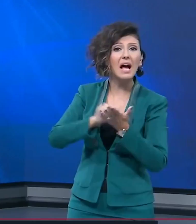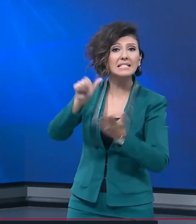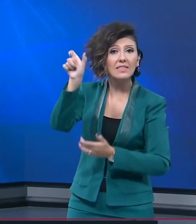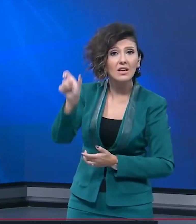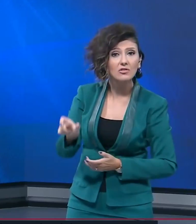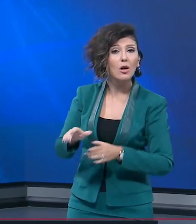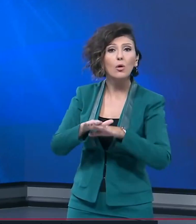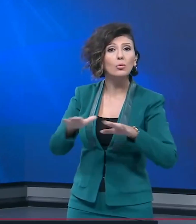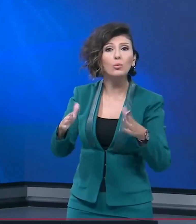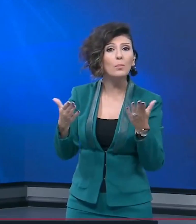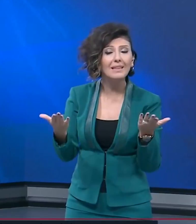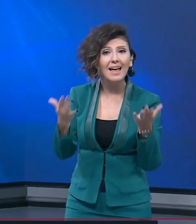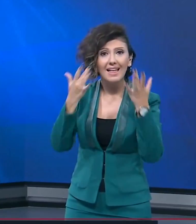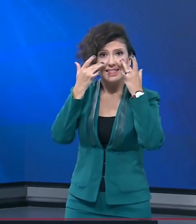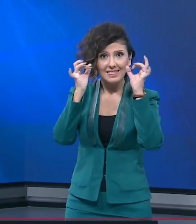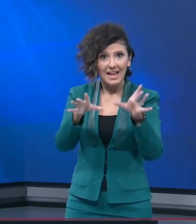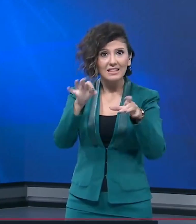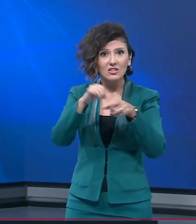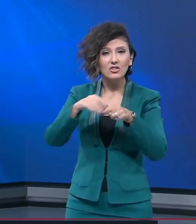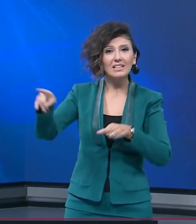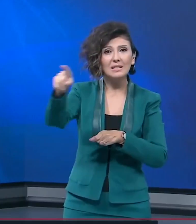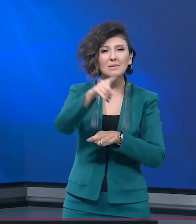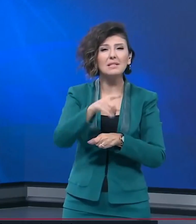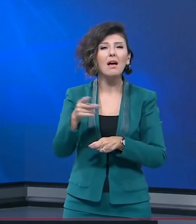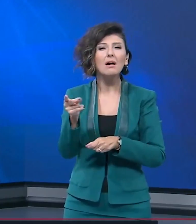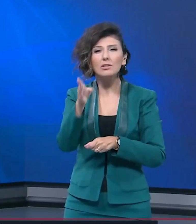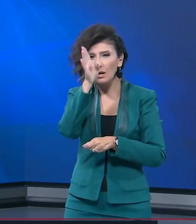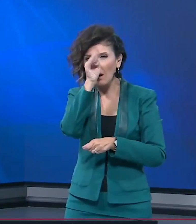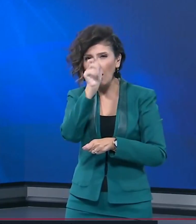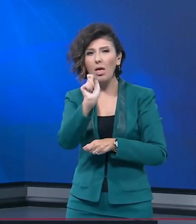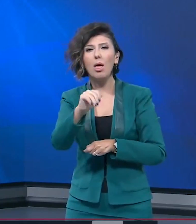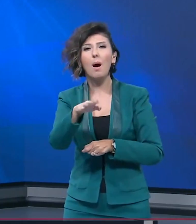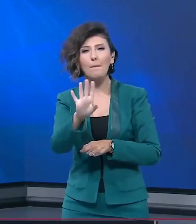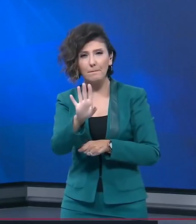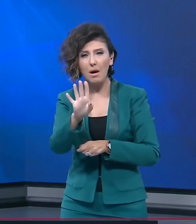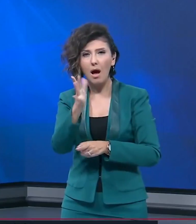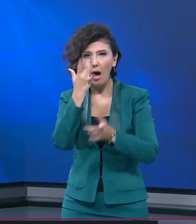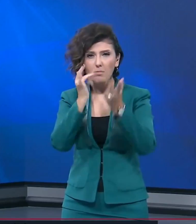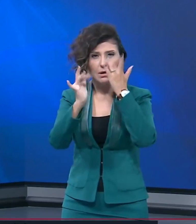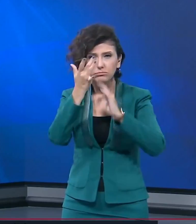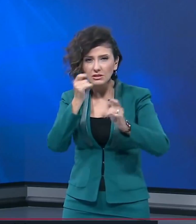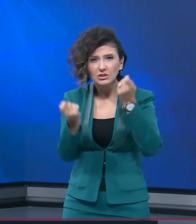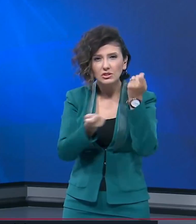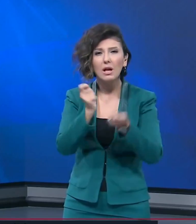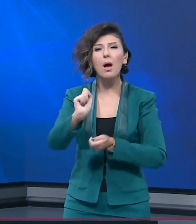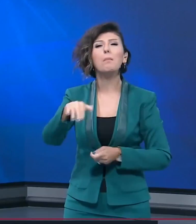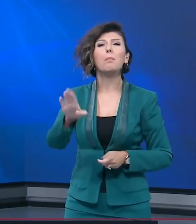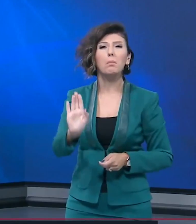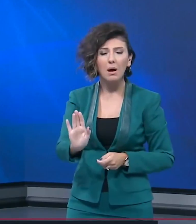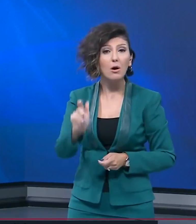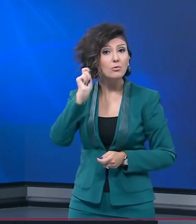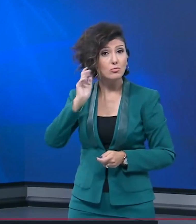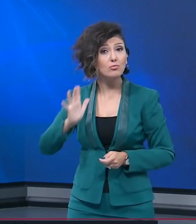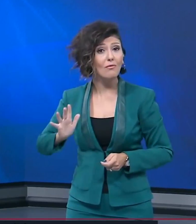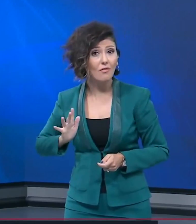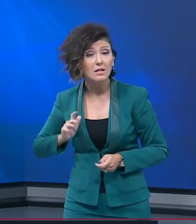durumunu netleştirmek için hiç kimse kaçak güreşmemeli, saman altından su yürütmemelidir. Suç